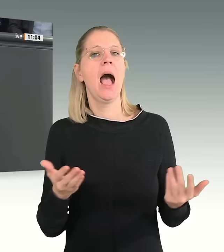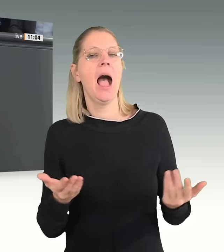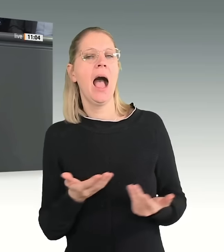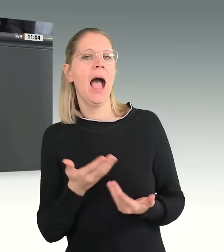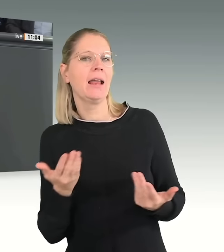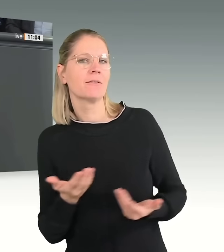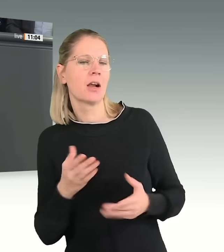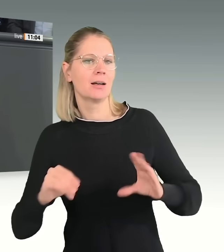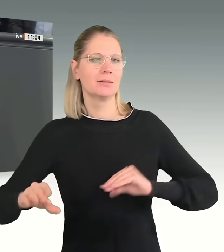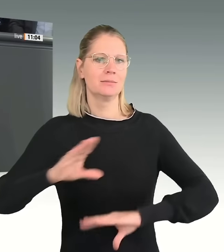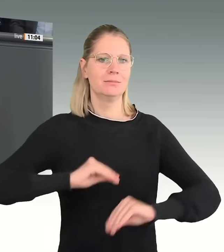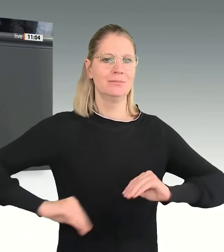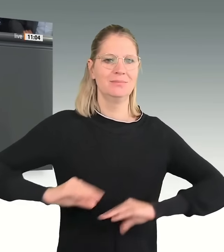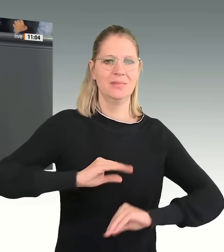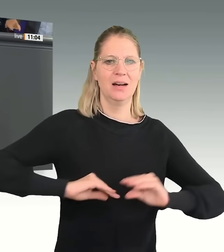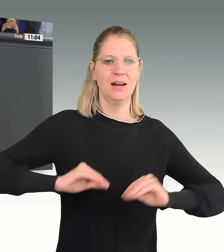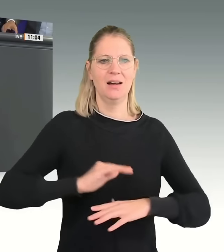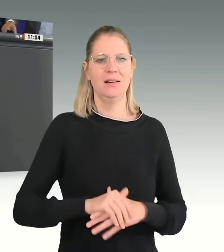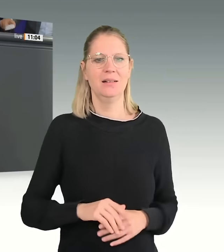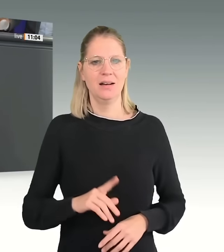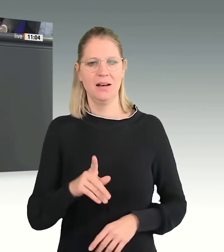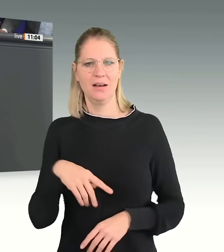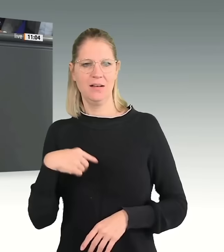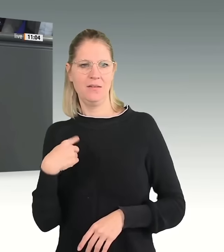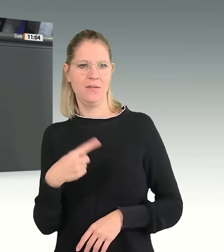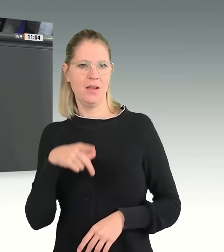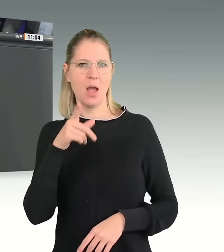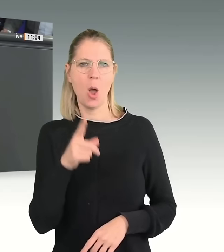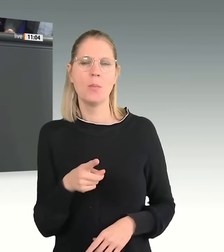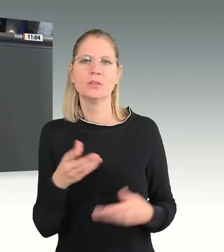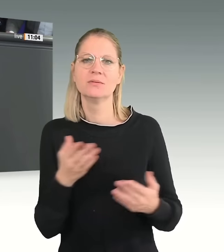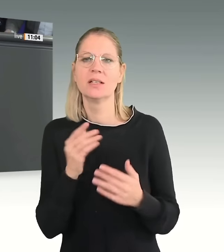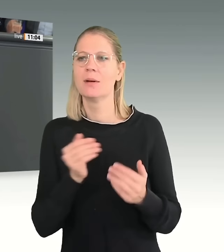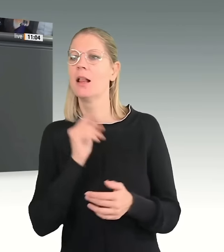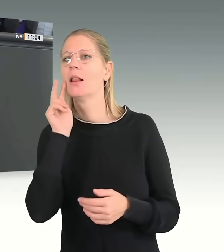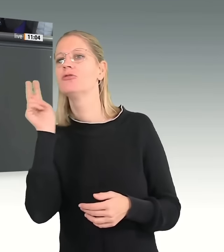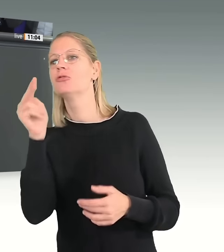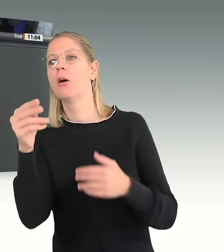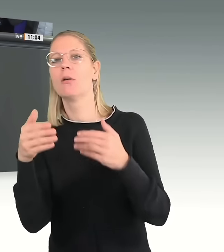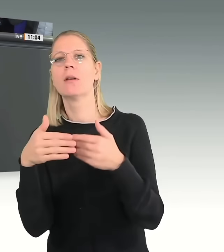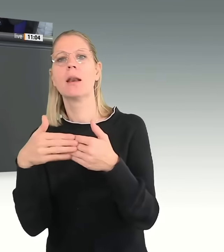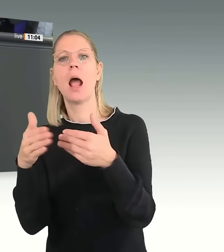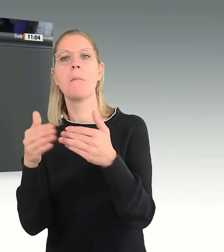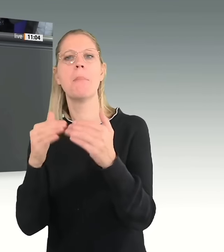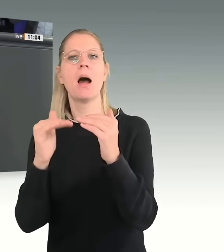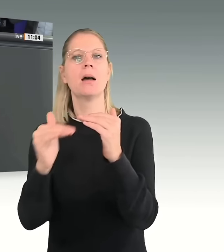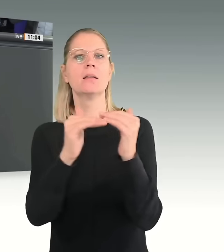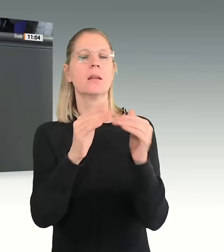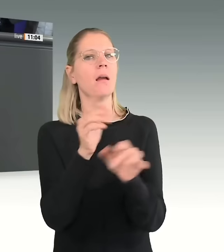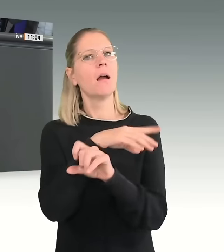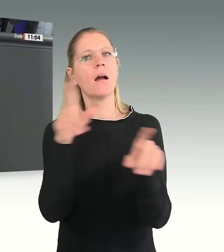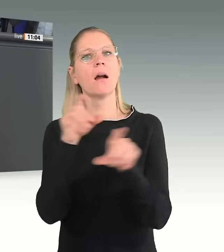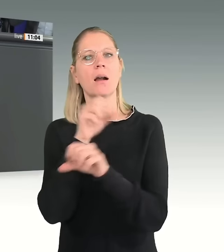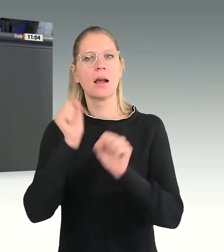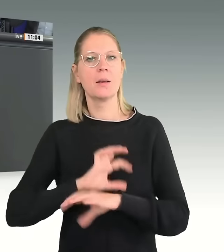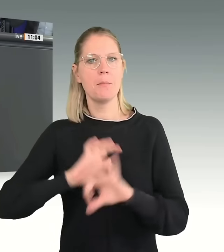müssten einfach nur zu unseren Nachbarn schauen. Wie die das machen, können wir das nämlich besser. Das stellen Sie